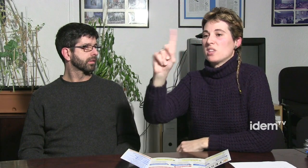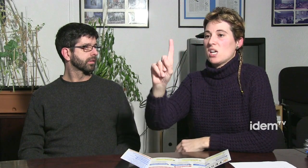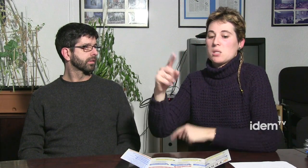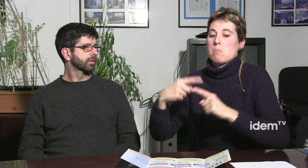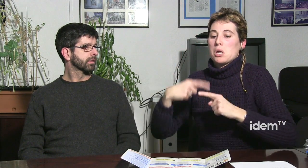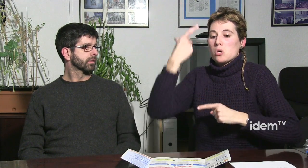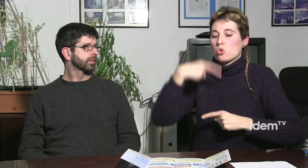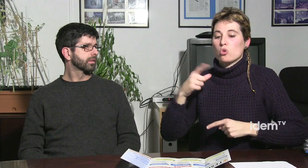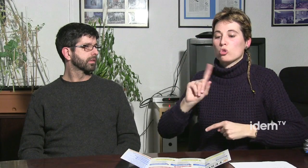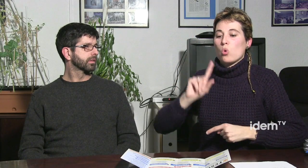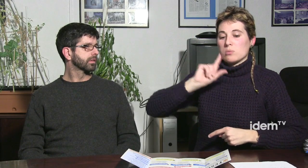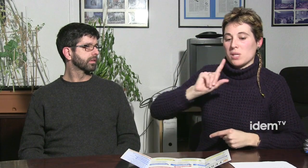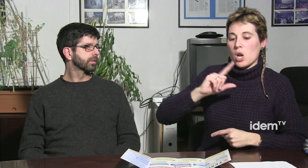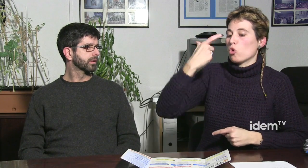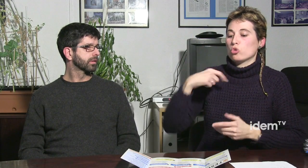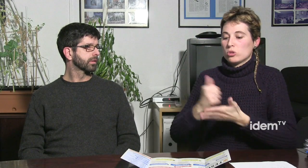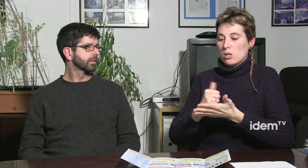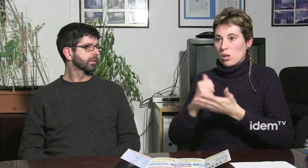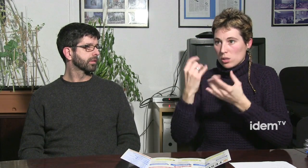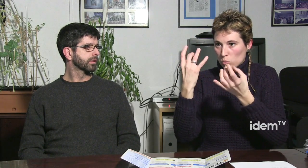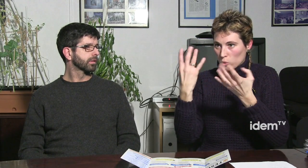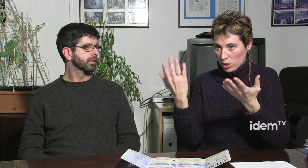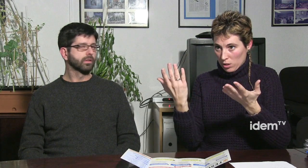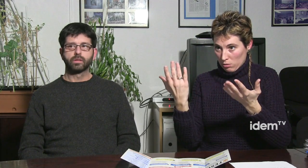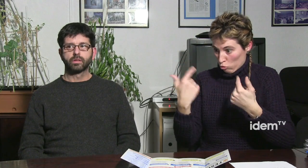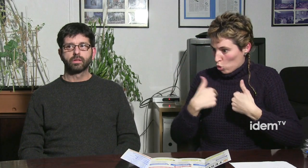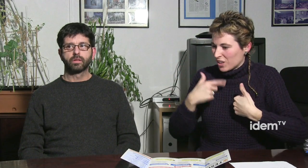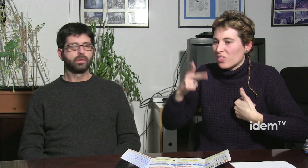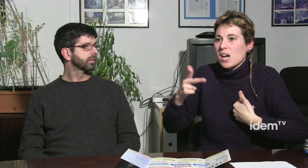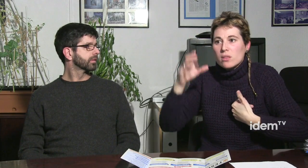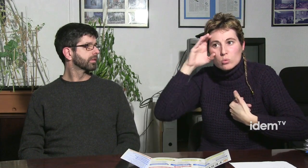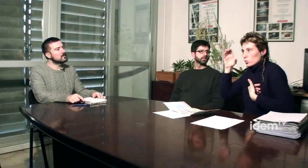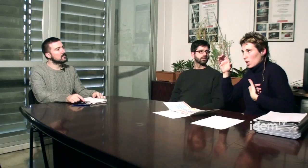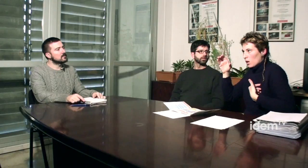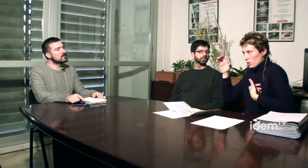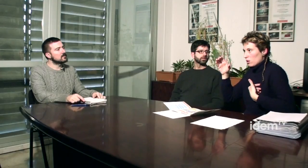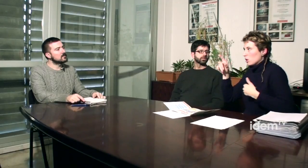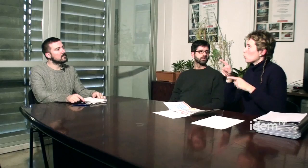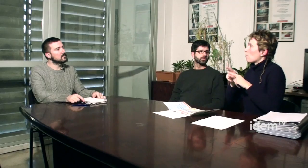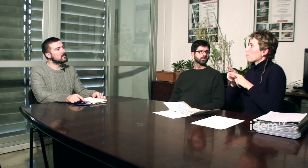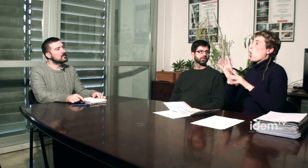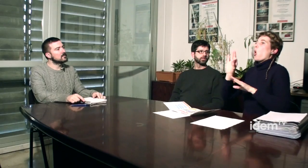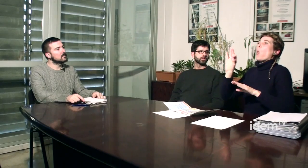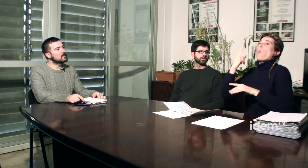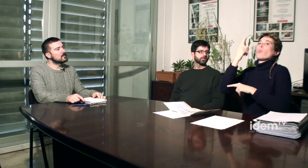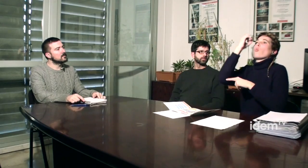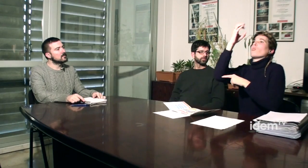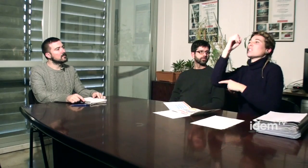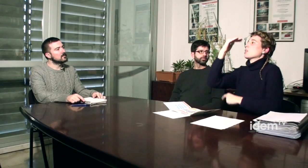o una conferència una conferència LGTB tu proposes d'anar-hi i diuen no, no no a mi no m'interessa perquè